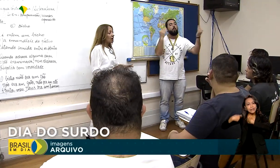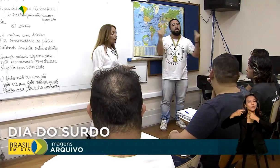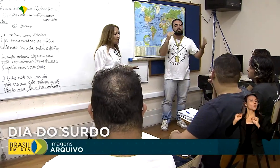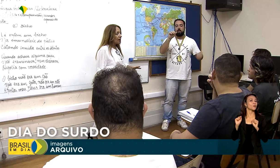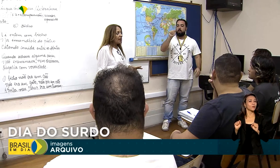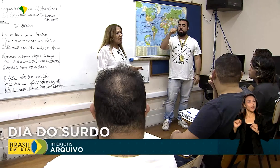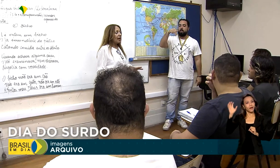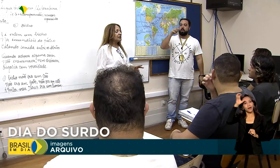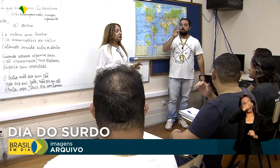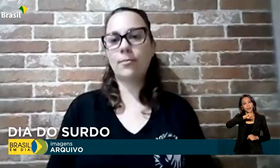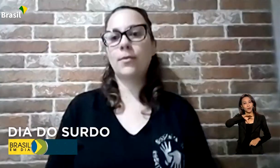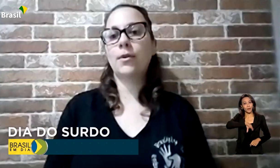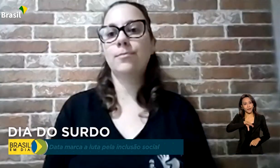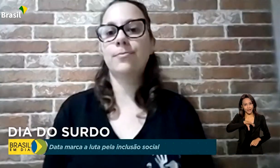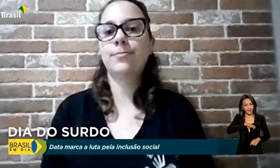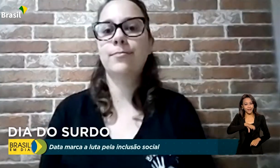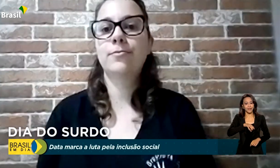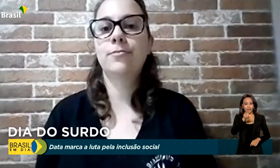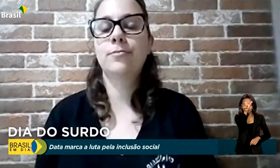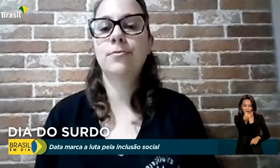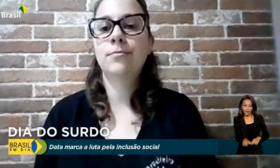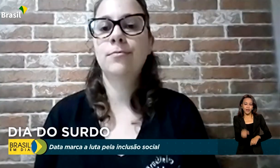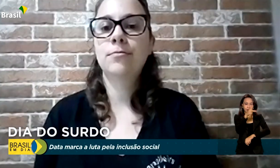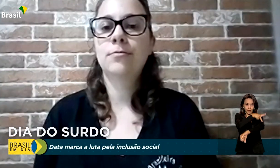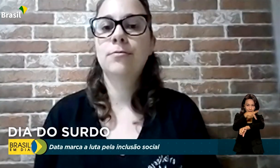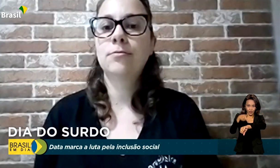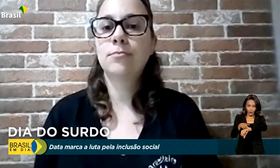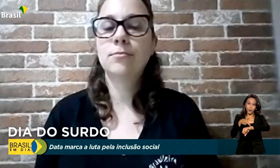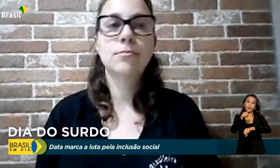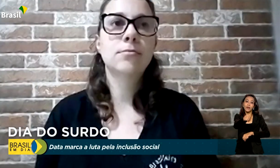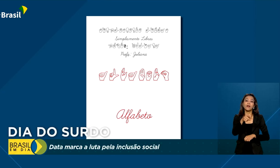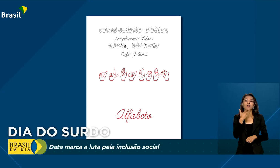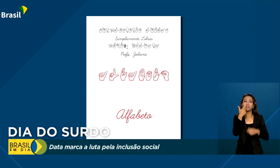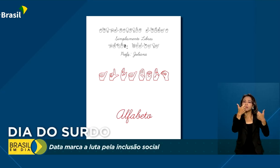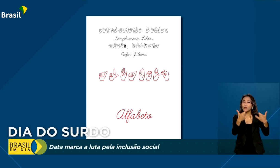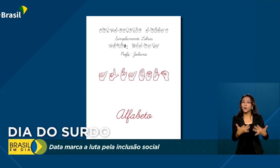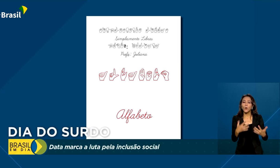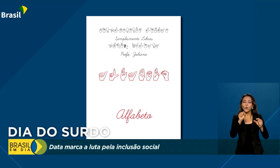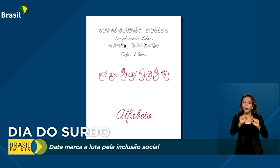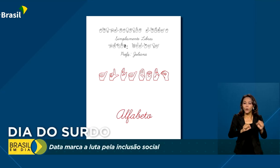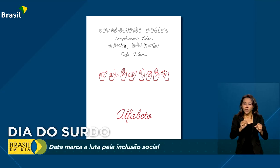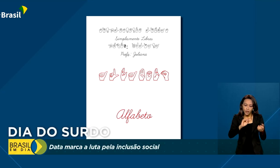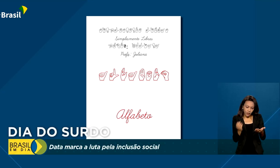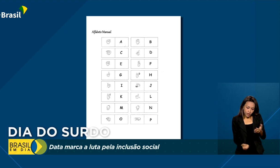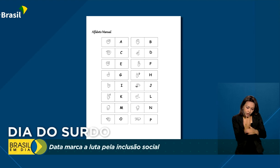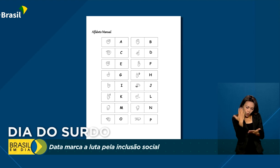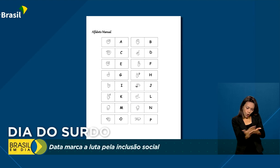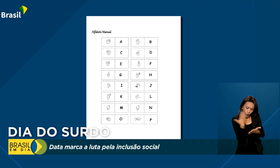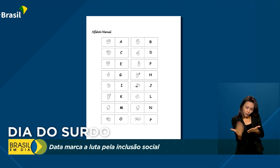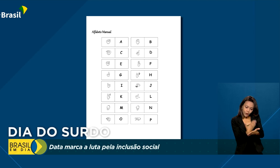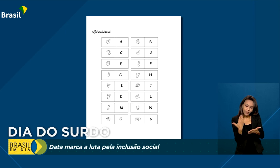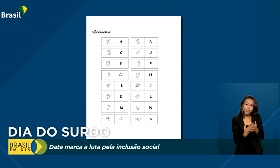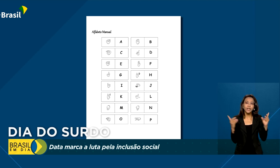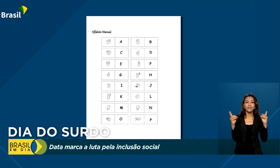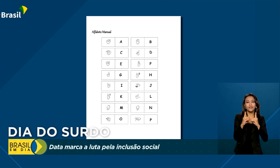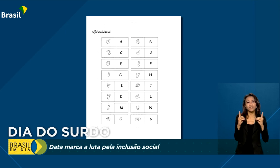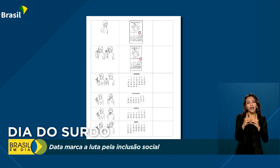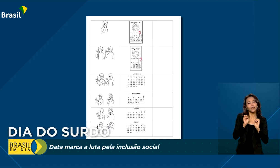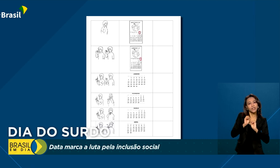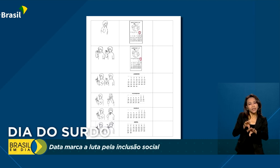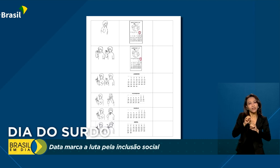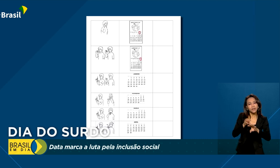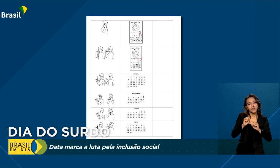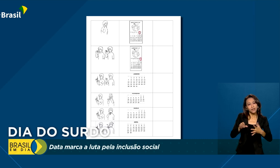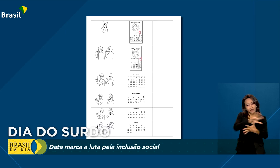aprender o português. A pedagoga Juliana Peixoto desenvolveu uma postila didática, que ensina o